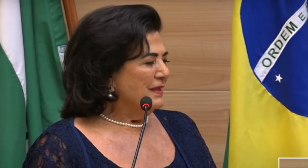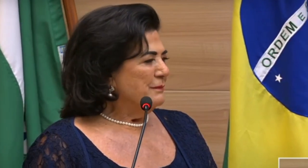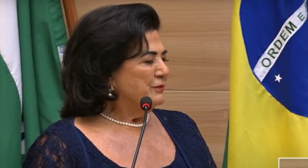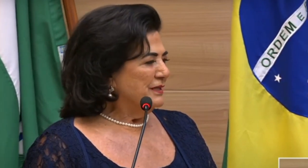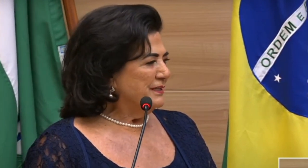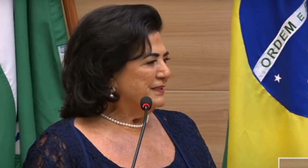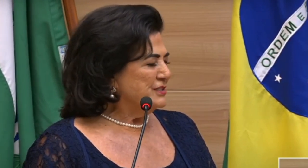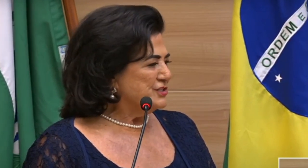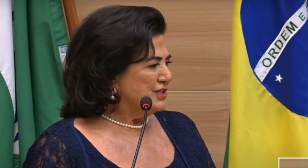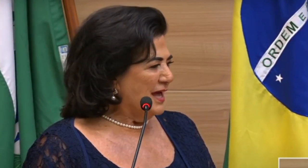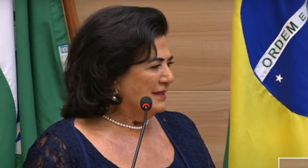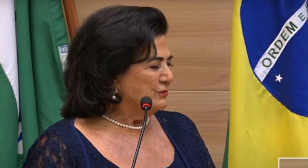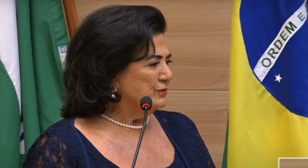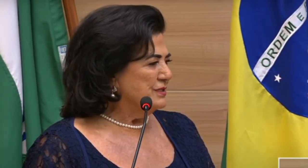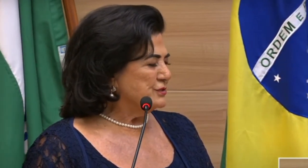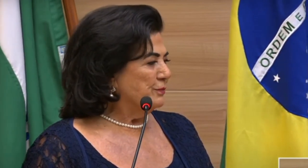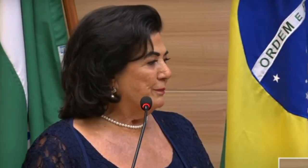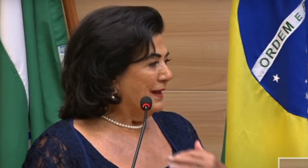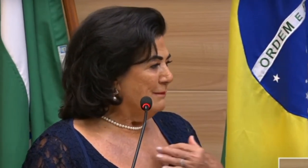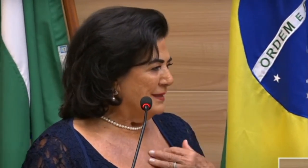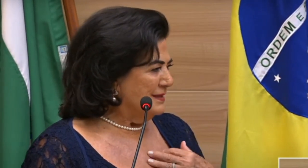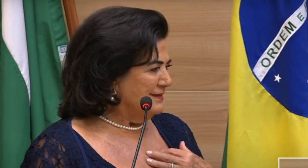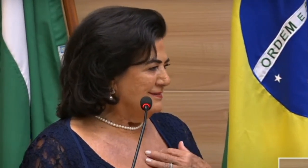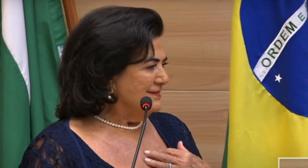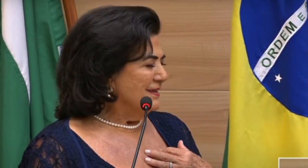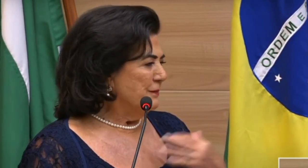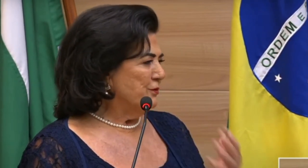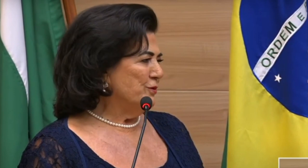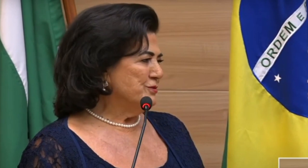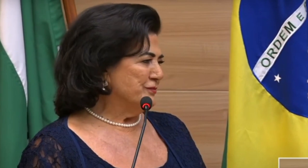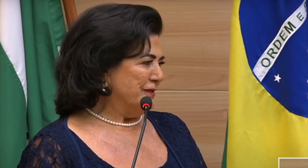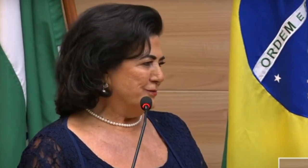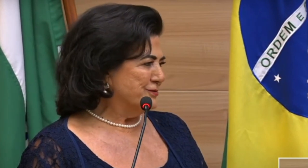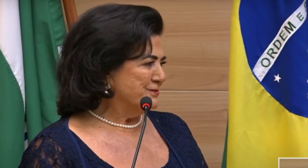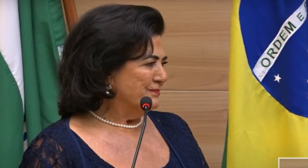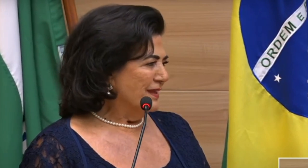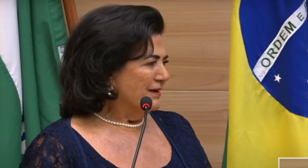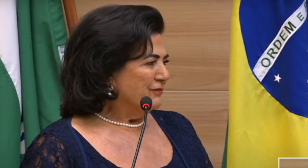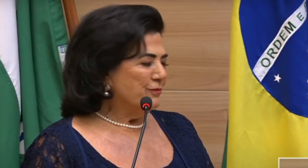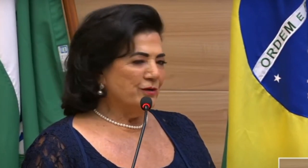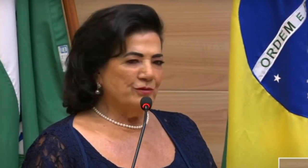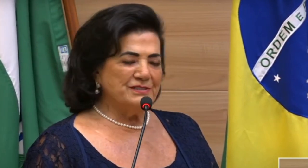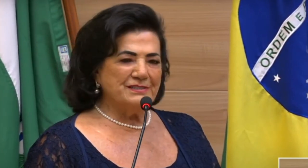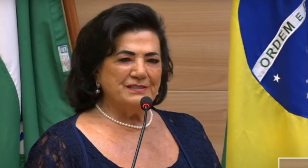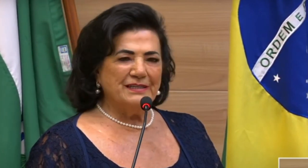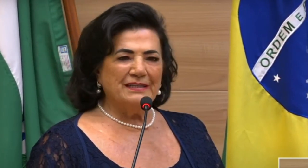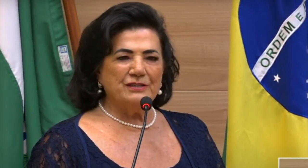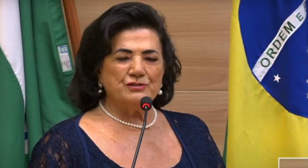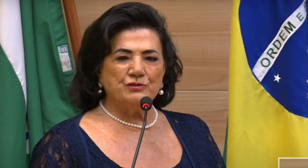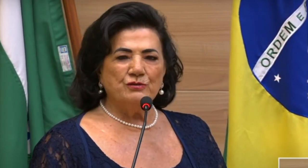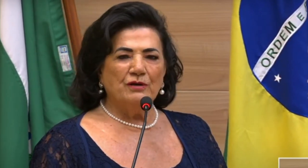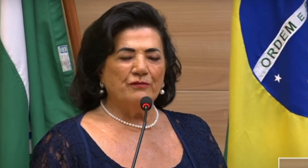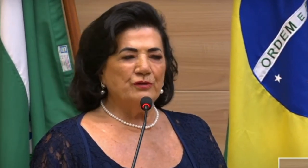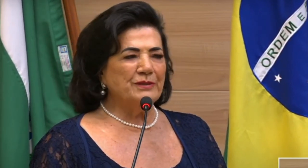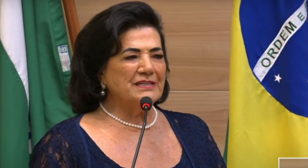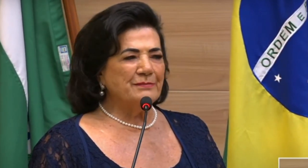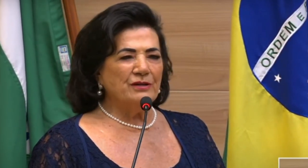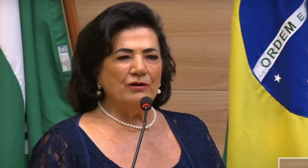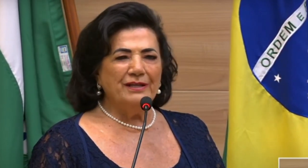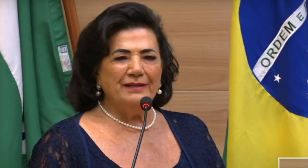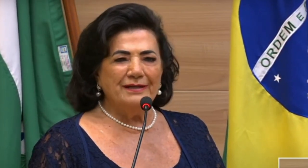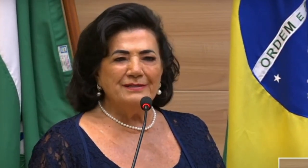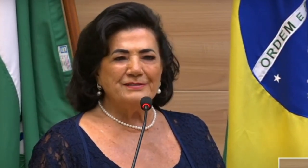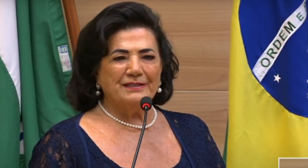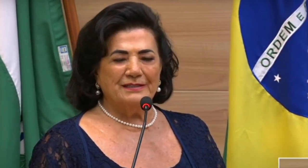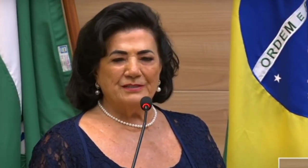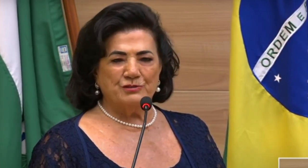ele, por ele ter deixado isso para mim e para os filhos. Foi uma coisa assim que ele deixou, foi uma das